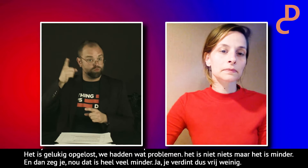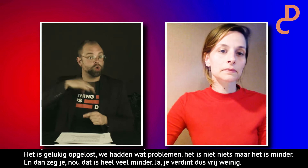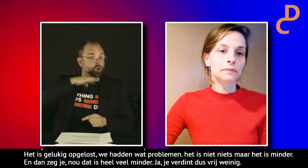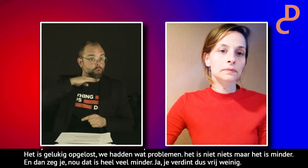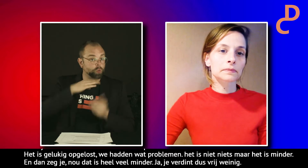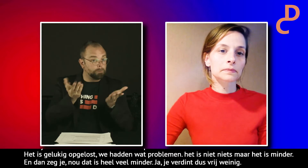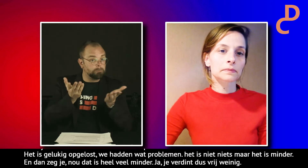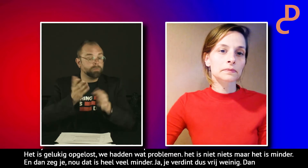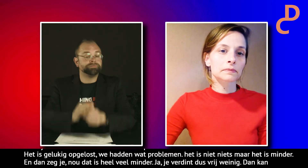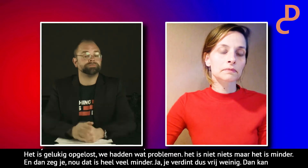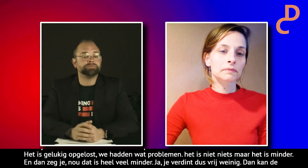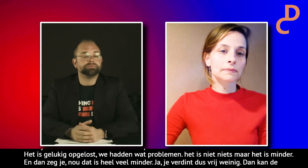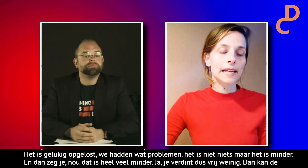daar aanspraak op maken, denk je? En is dat genoeg?